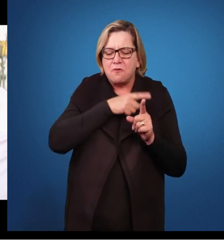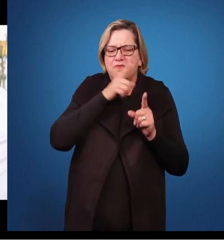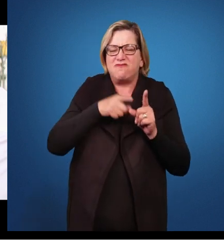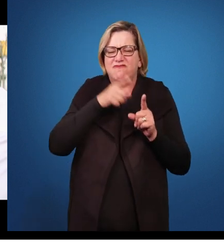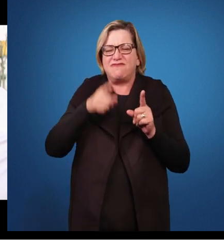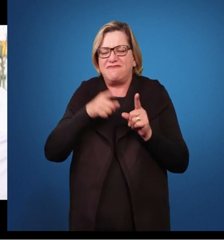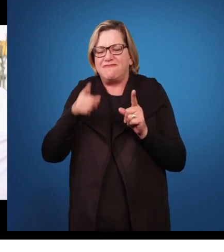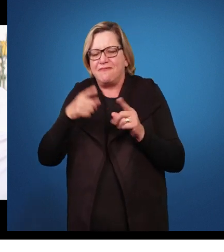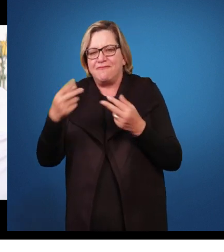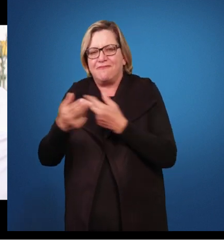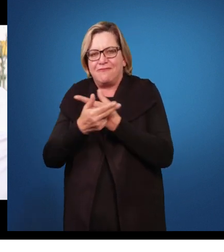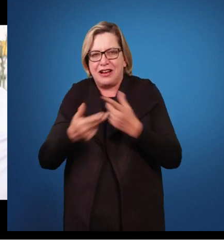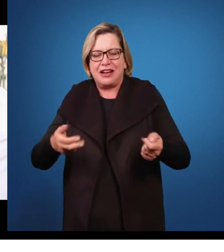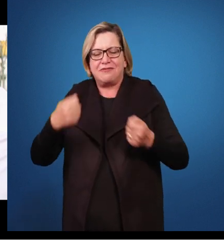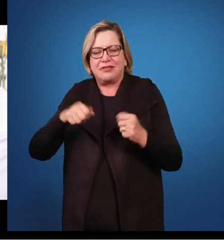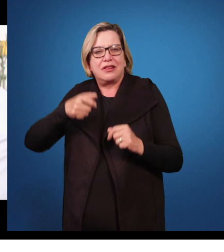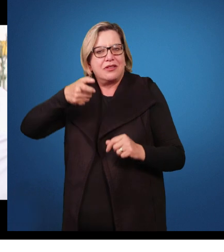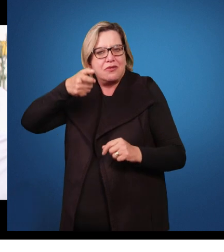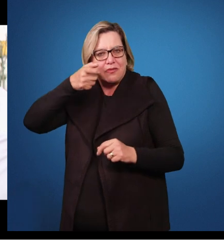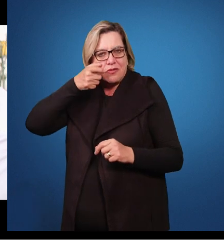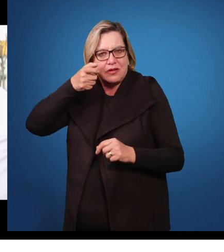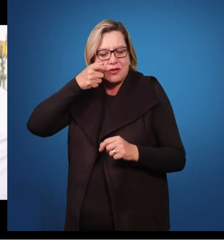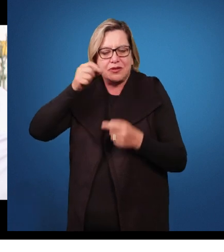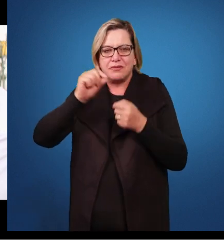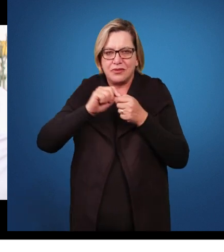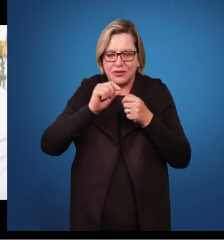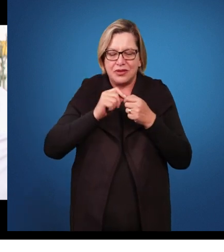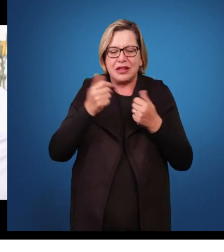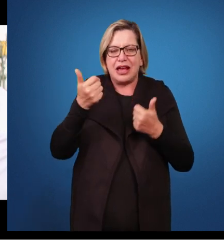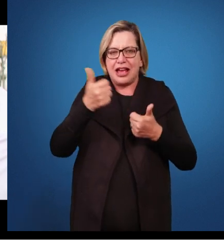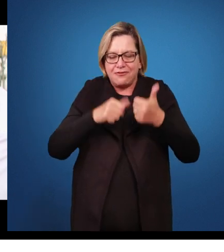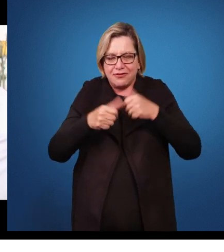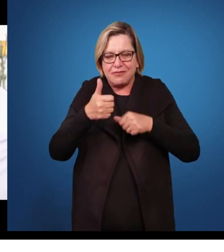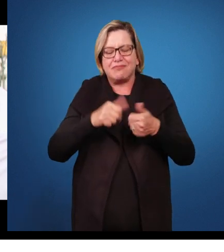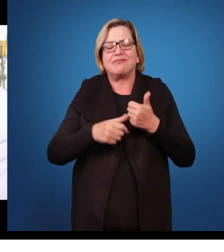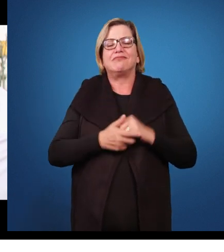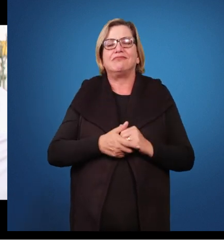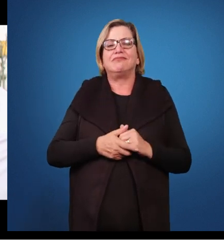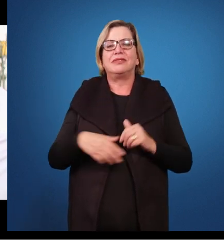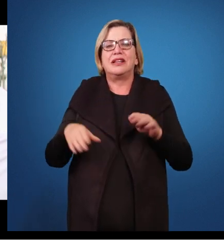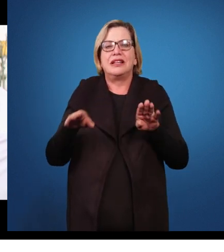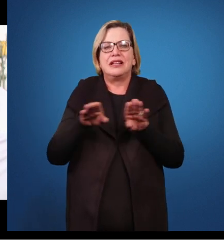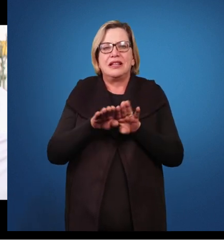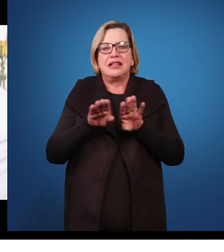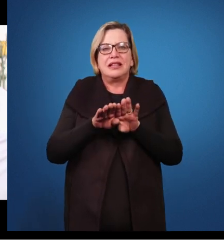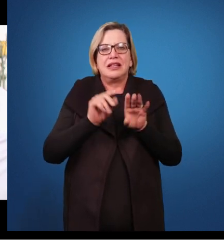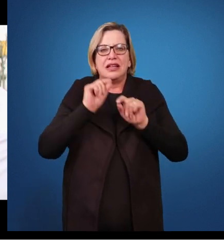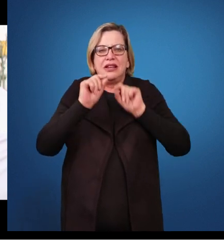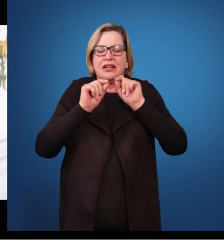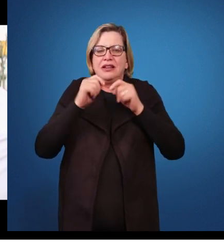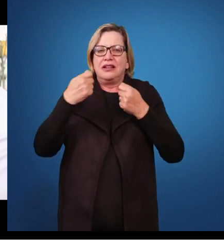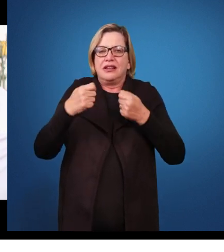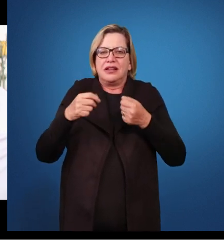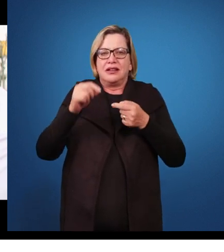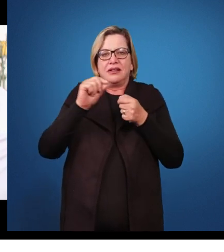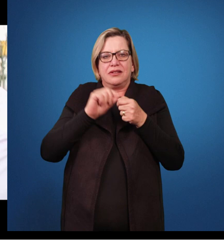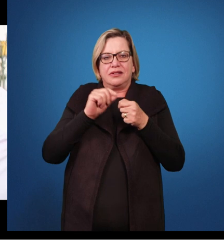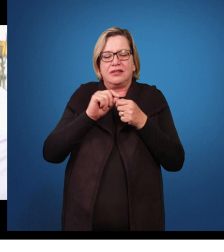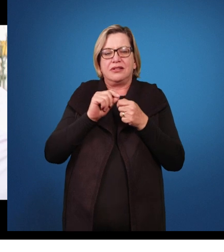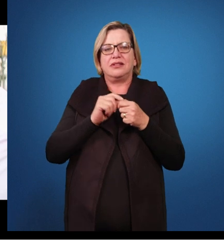para que você faça a avaliação. E uma outra questão que a gente tem que ser colocada, dentro da área